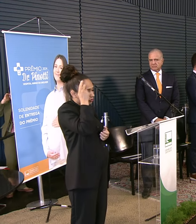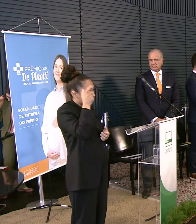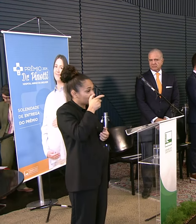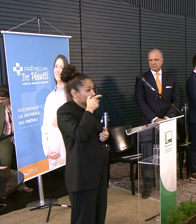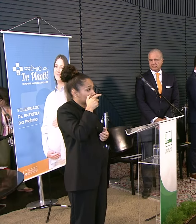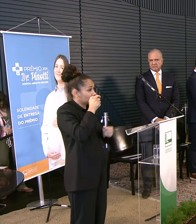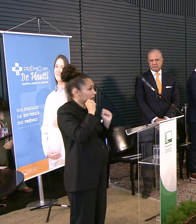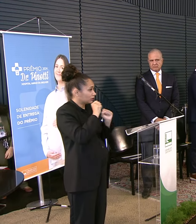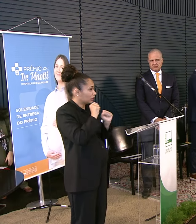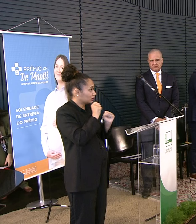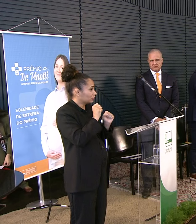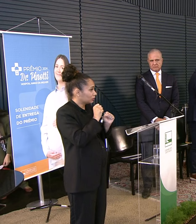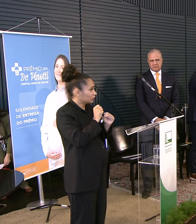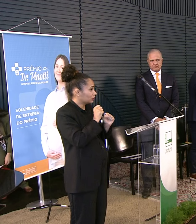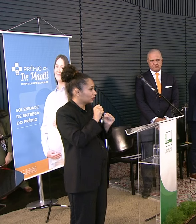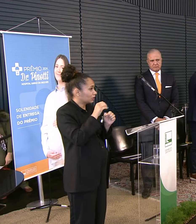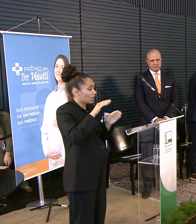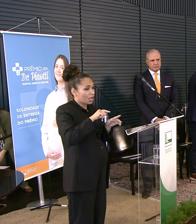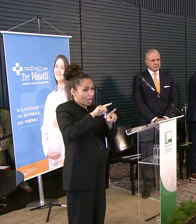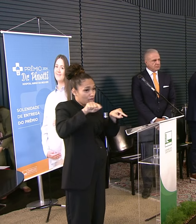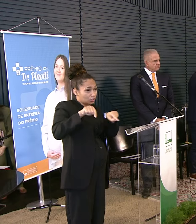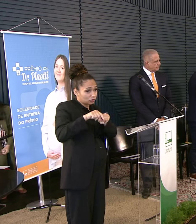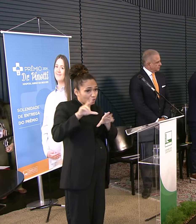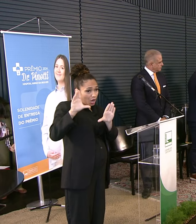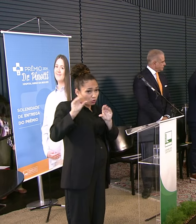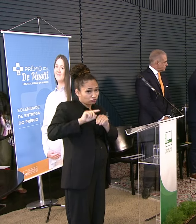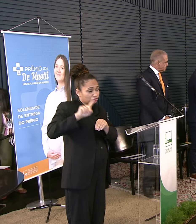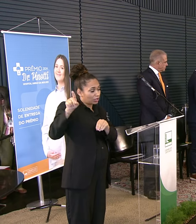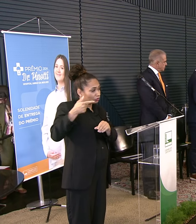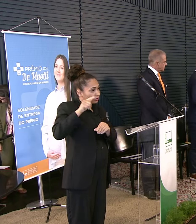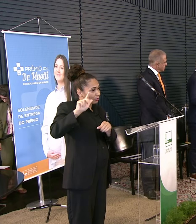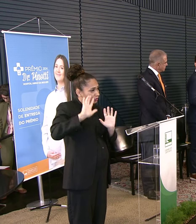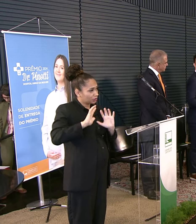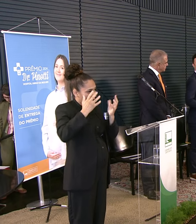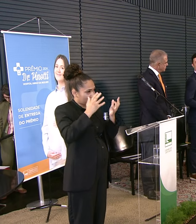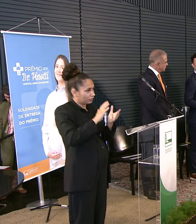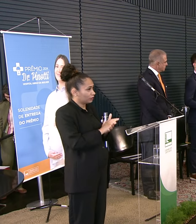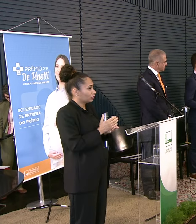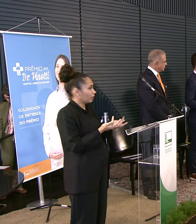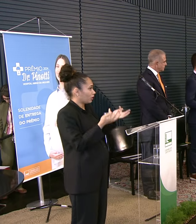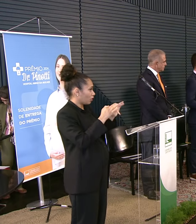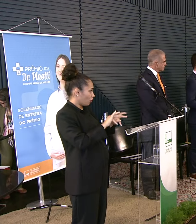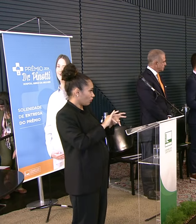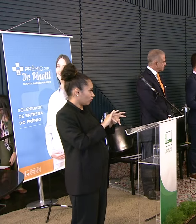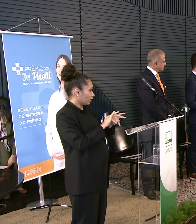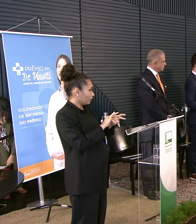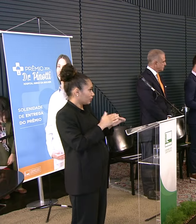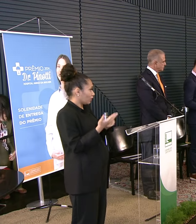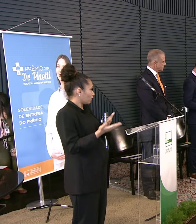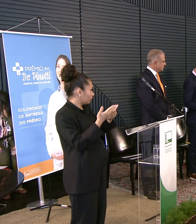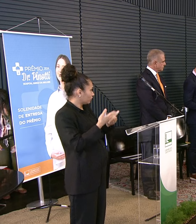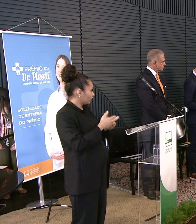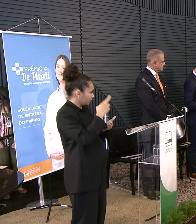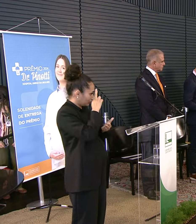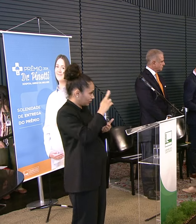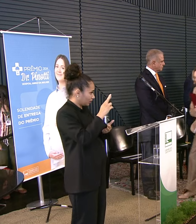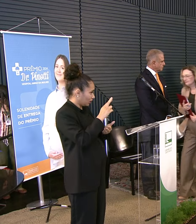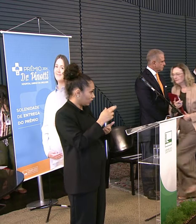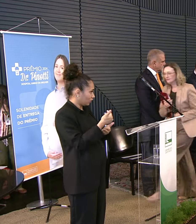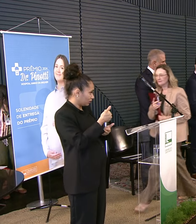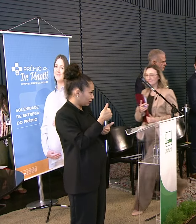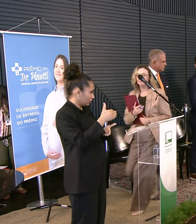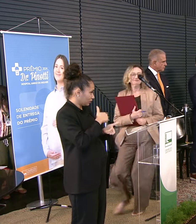Podem se dirigir Ao Salão Negro Logo após esta cerimônia Para encerrar o evento Convidamos a senhora Segunda